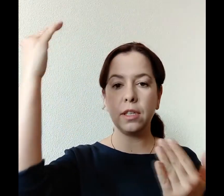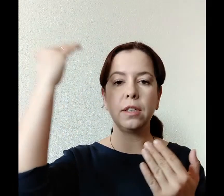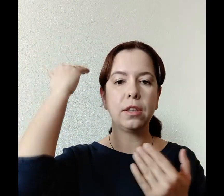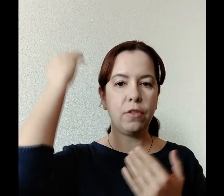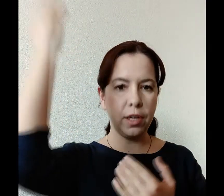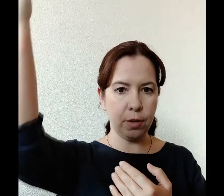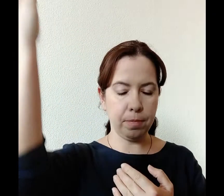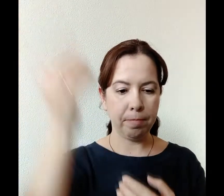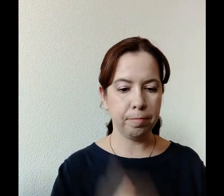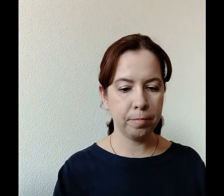Твоем.